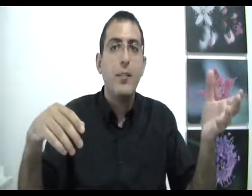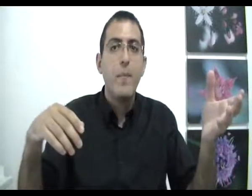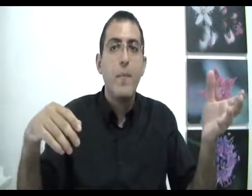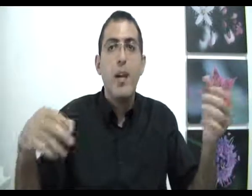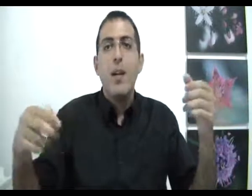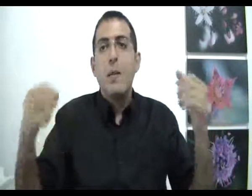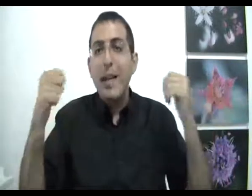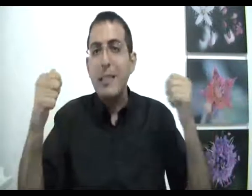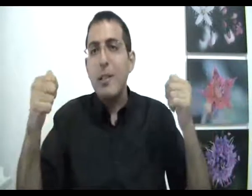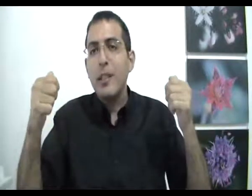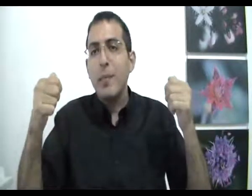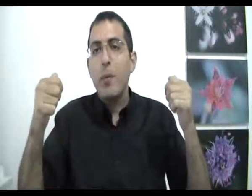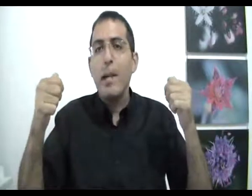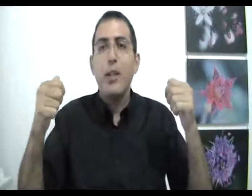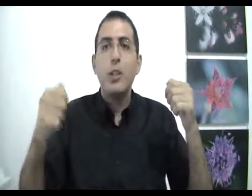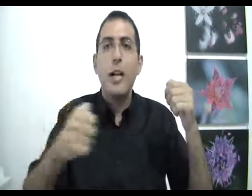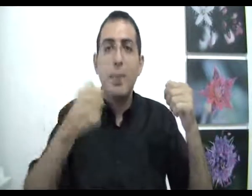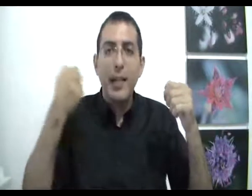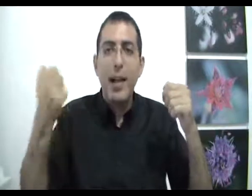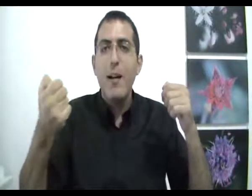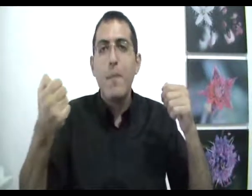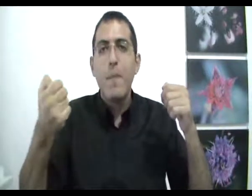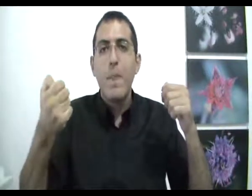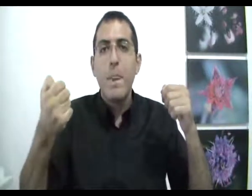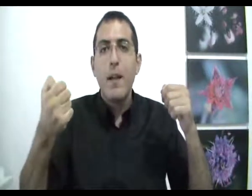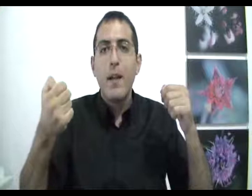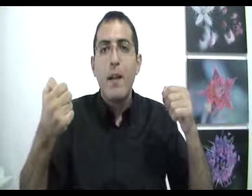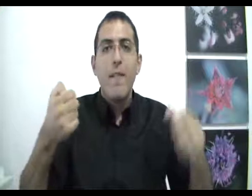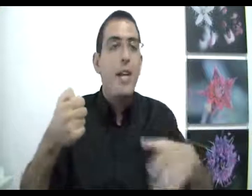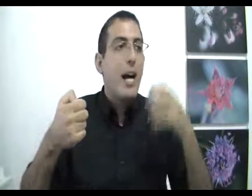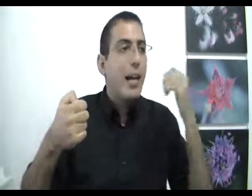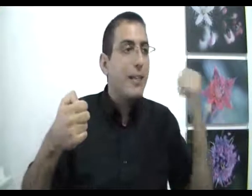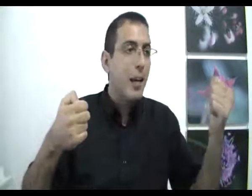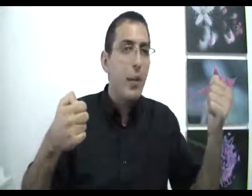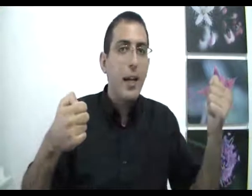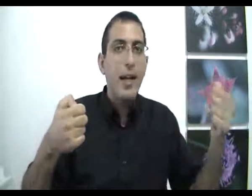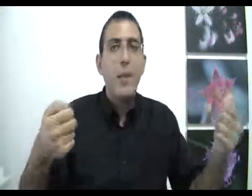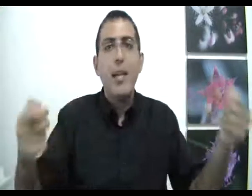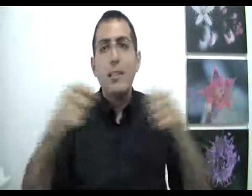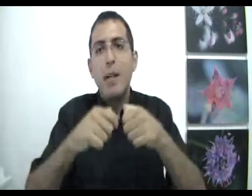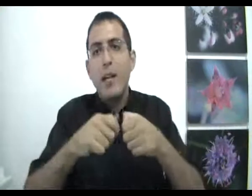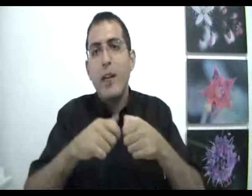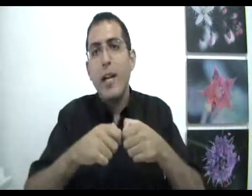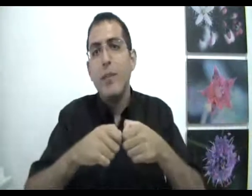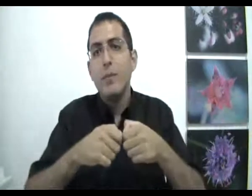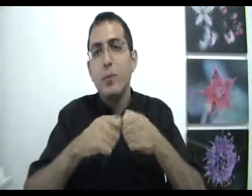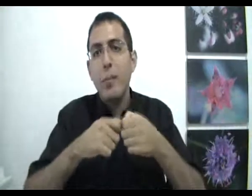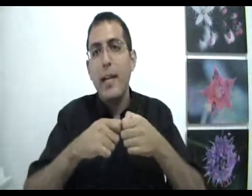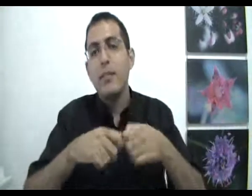ובעצם מה שאני בא לומר שהבחירה והעדר בחירה גם היא עצמה נבריאה זאת אומרת,